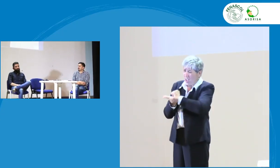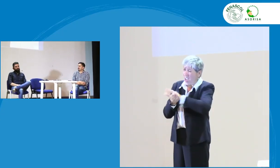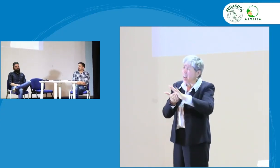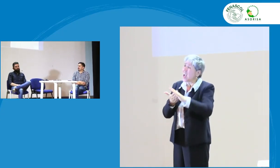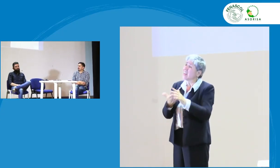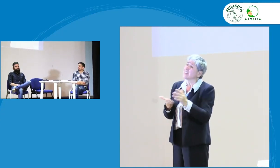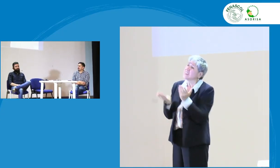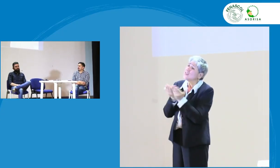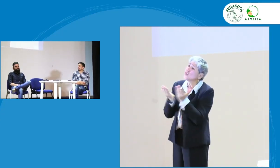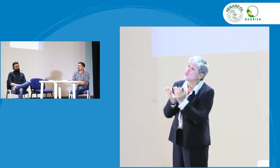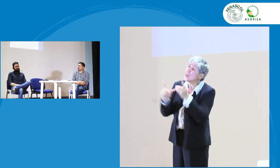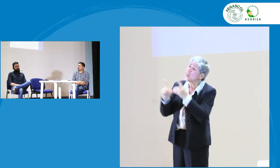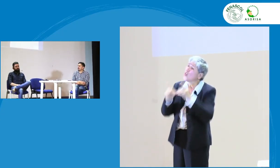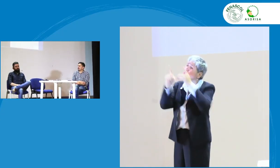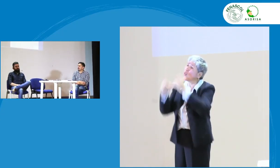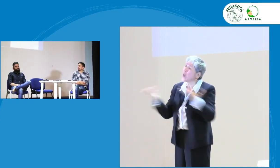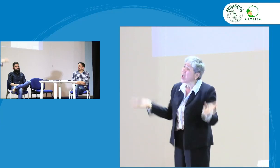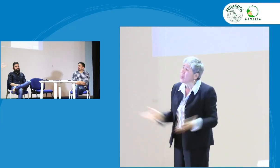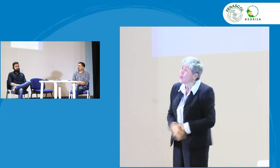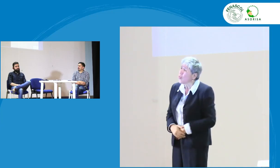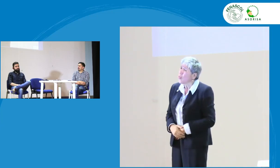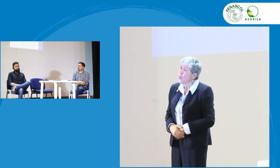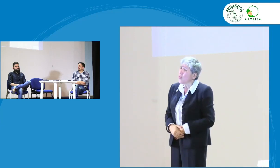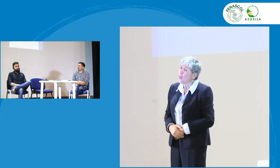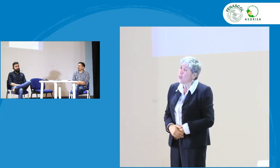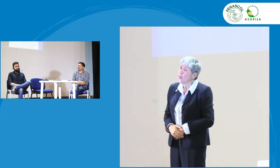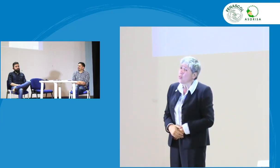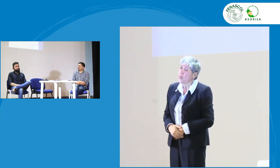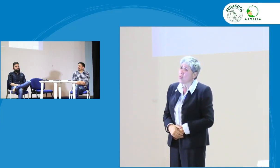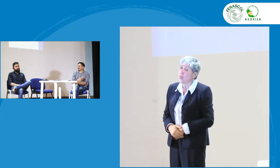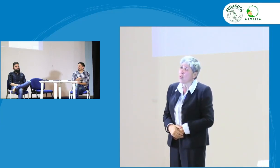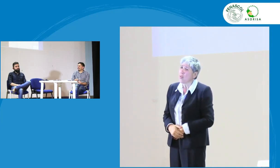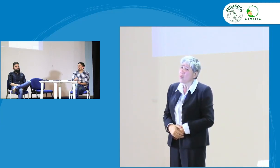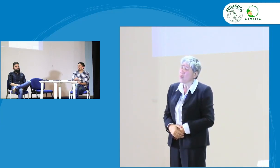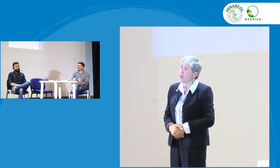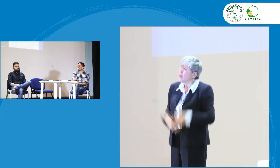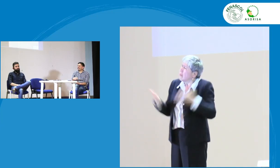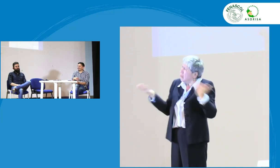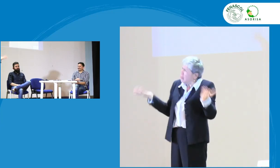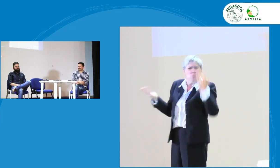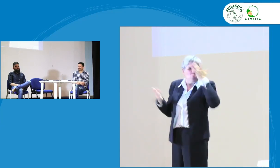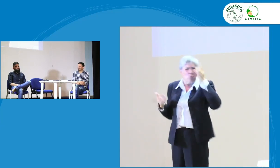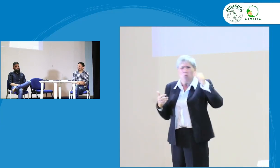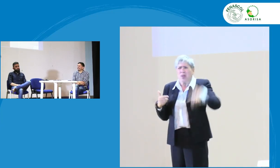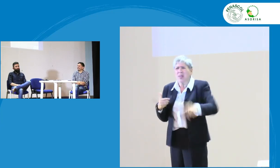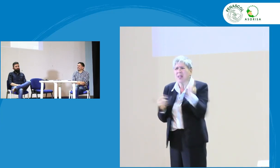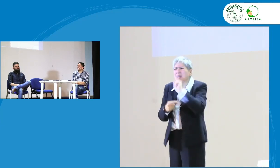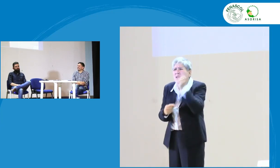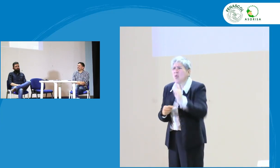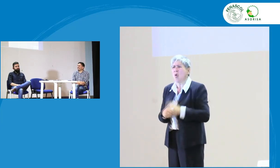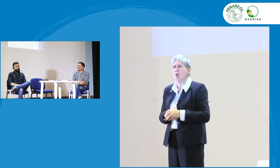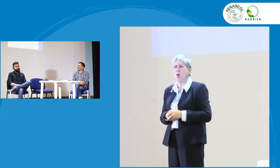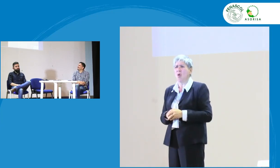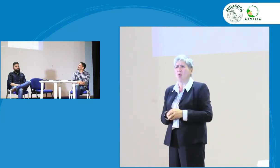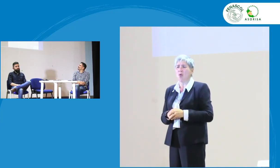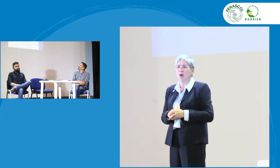digamos, ir a Estados Unidos cuando fui a Estados Unidos y estás gratuita esta educación porque nosotros acá no.